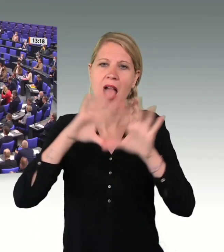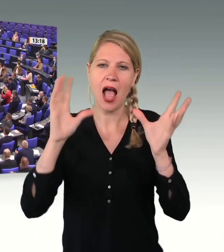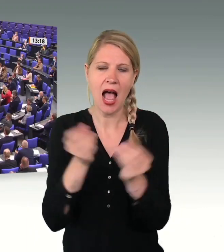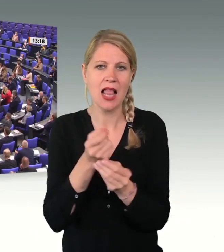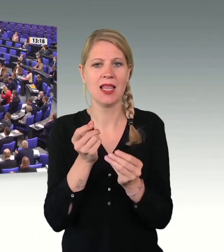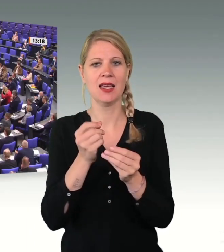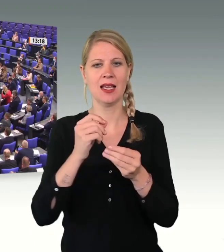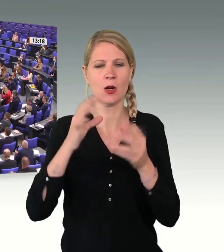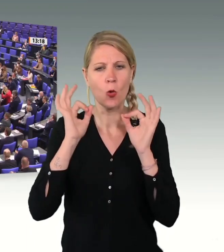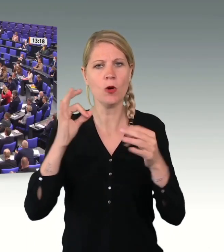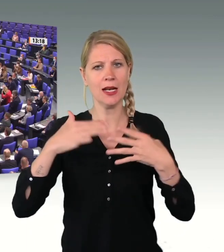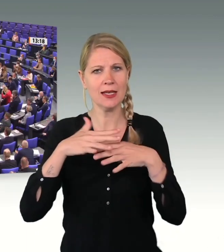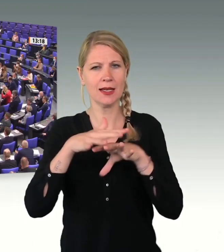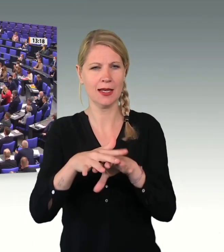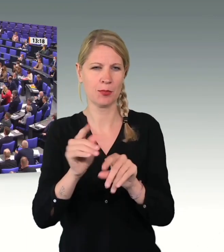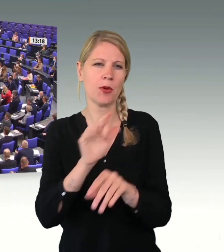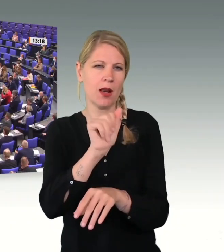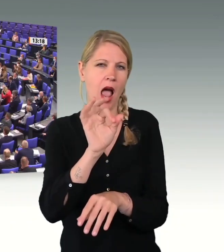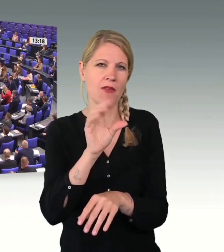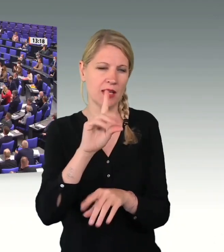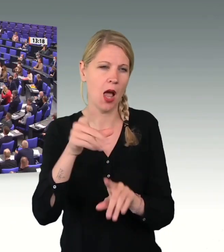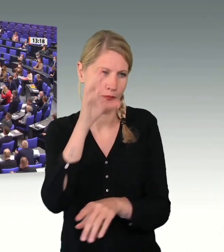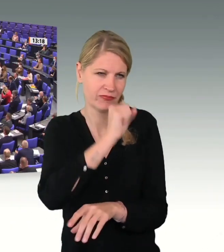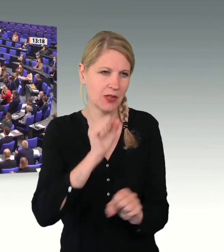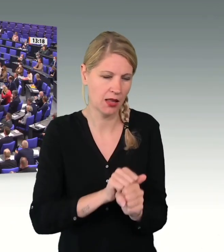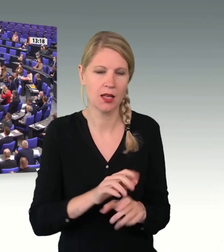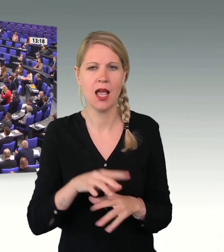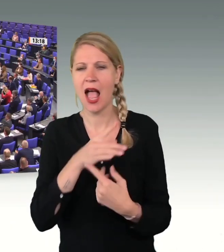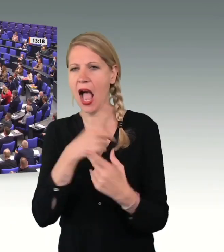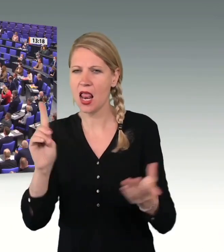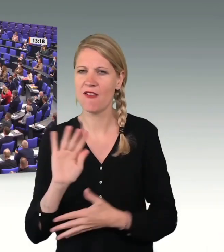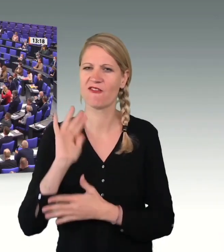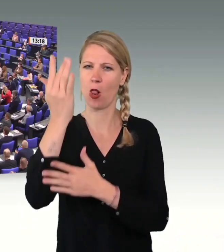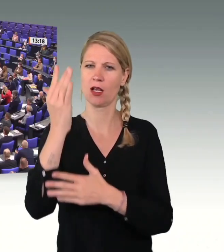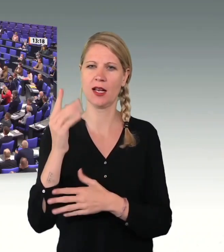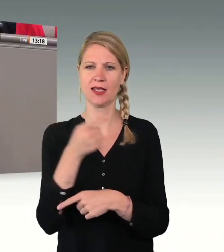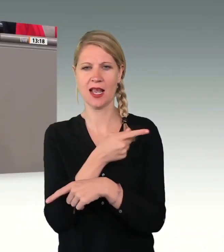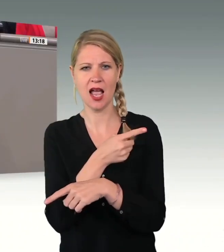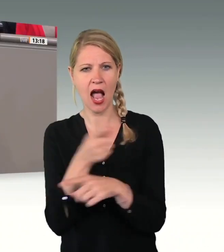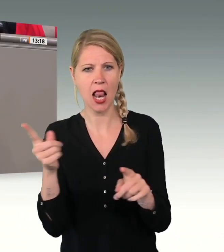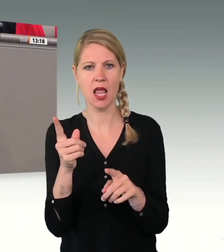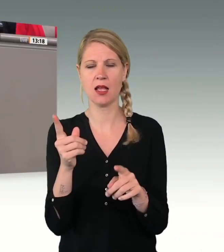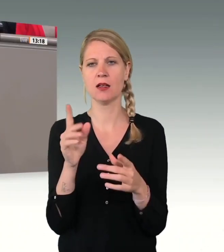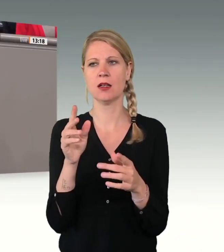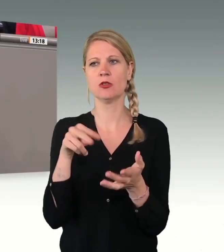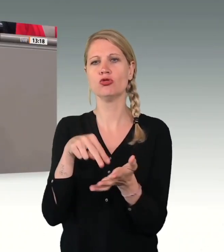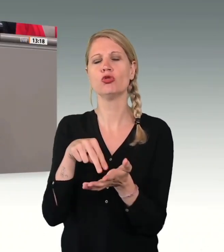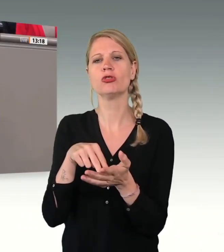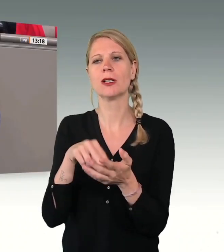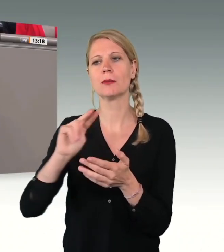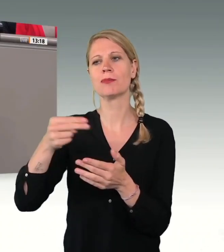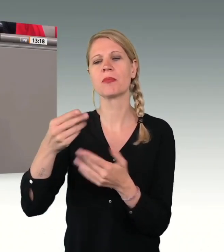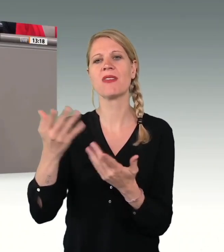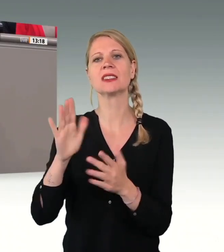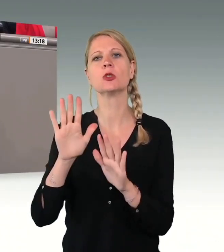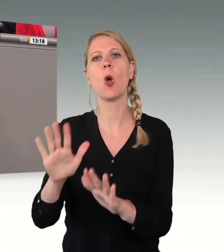es auch einigermaßen verstehen. Alle erfolgreich, alle seit vielen Jahren da und alle im Zustand der Duldung. Dann mache